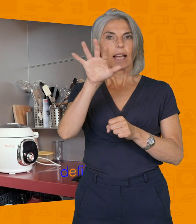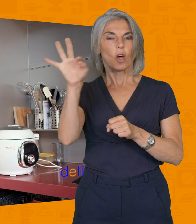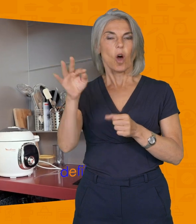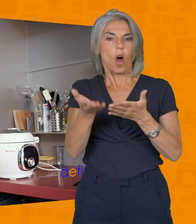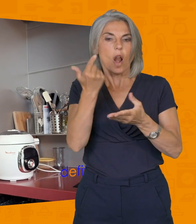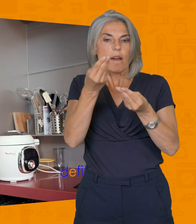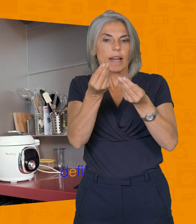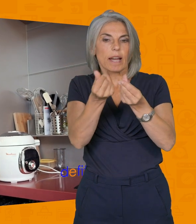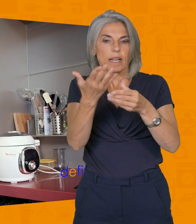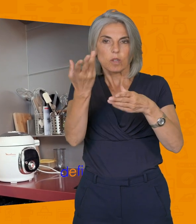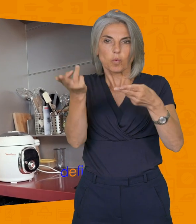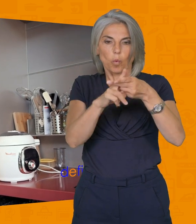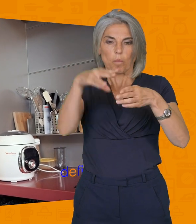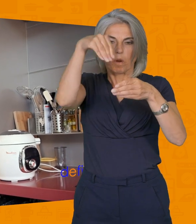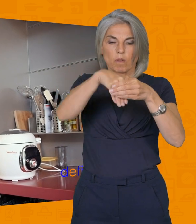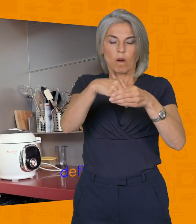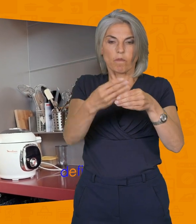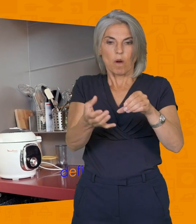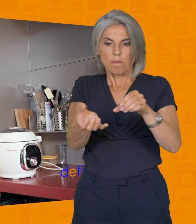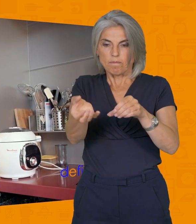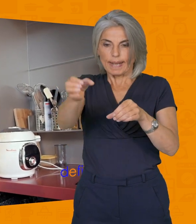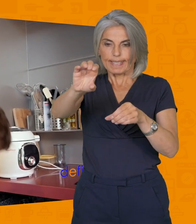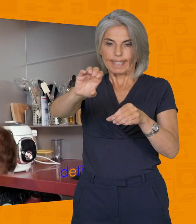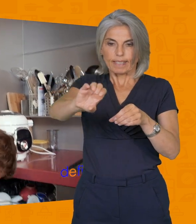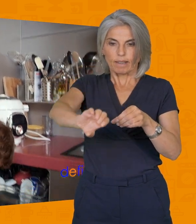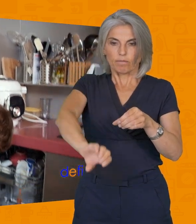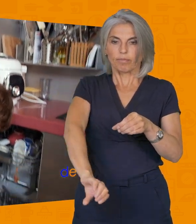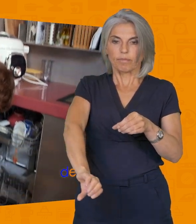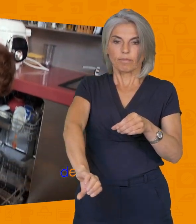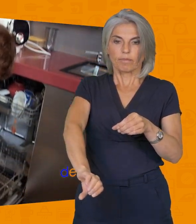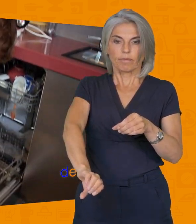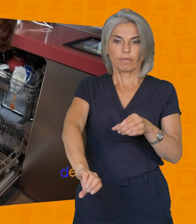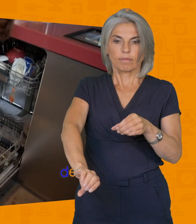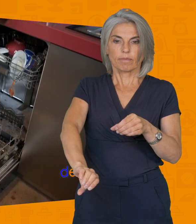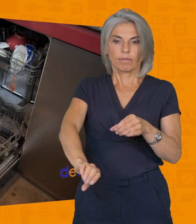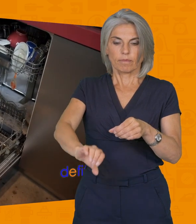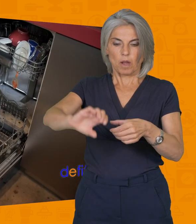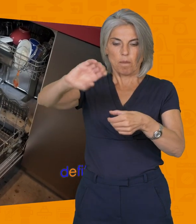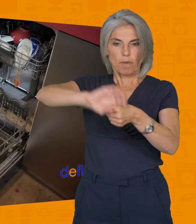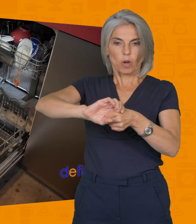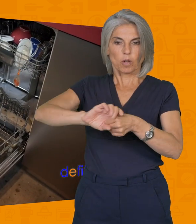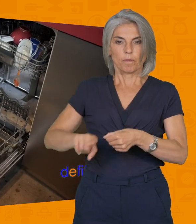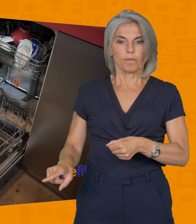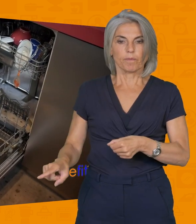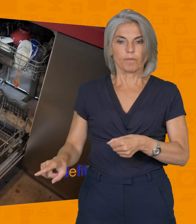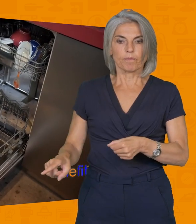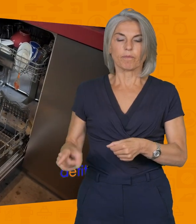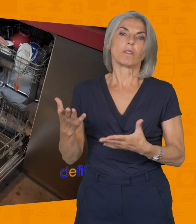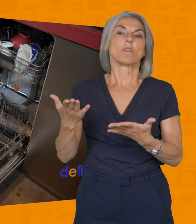dégraissant deux en un. Vous enlevez simplement cette pastille. Vous venez le mettre dans le bac avec le lave-vaisselle